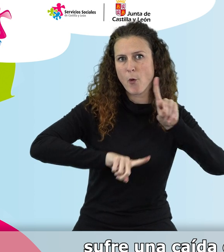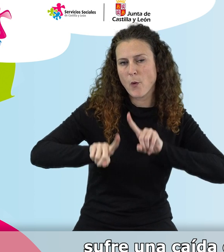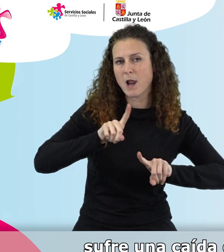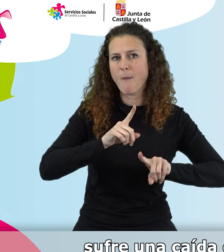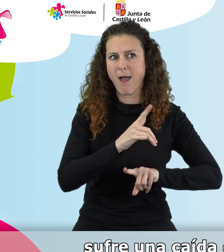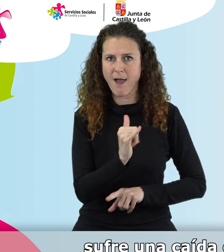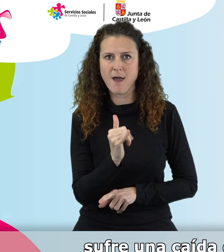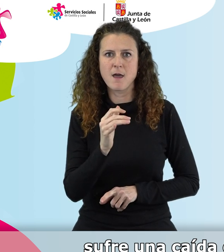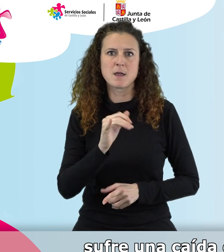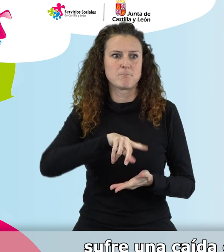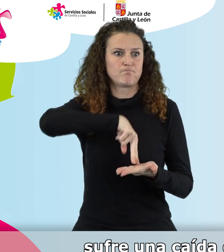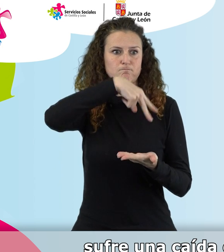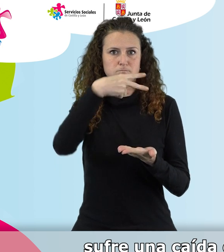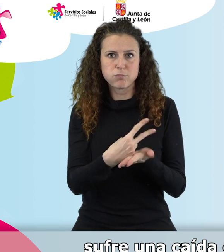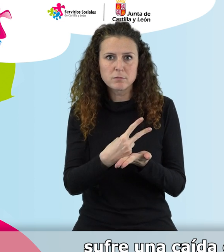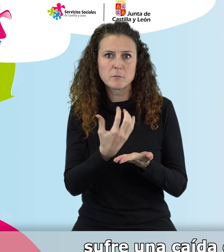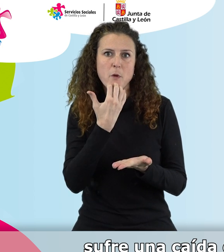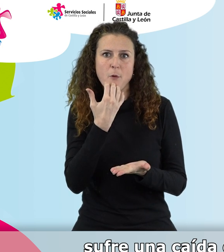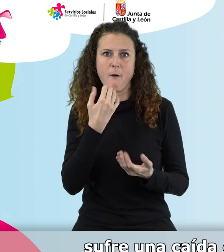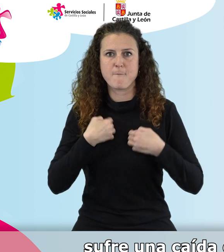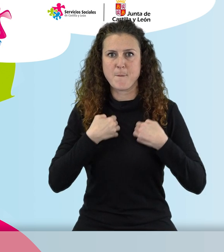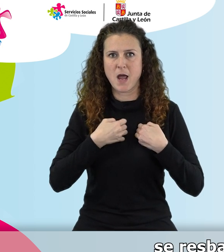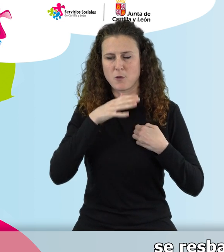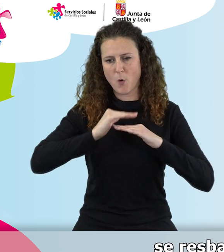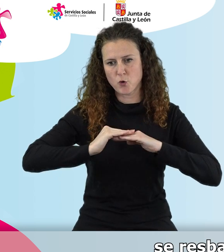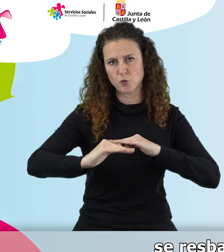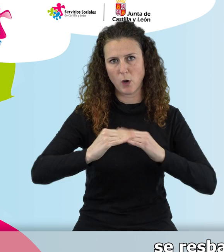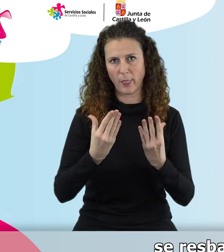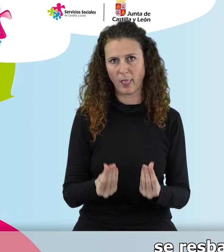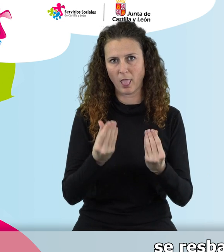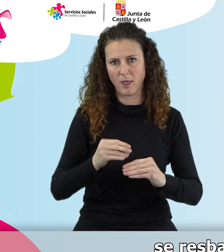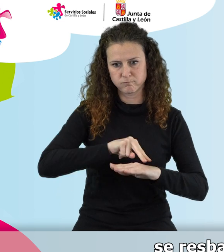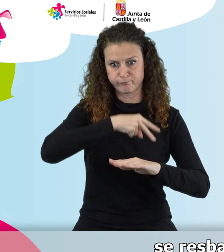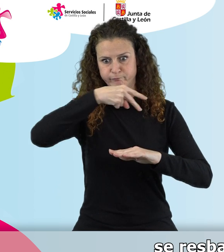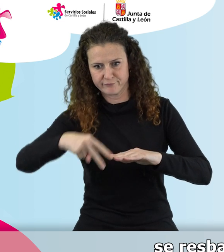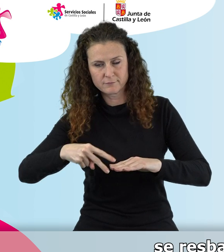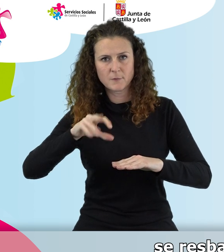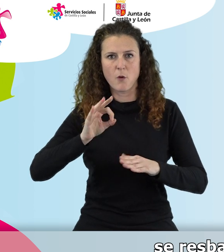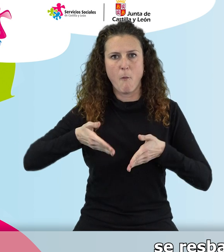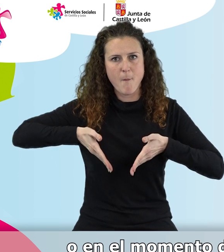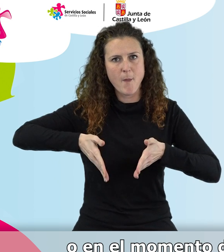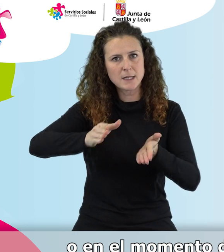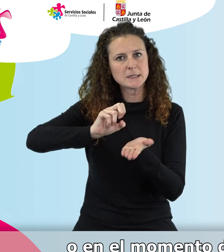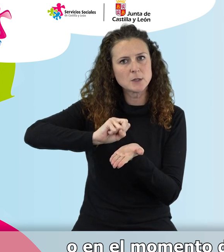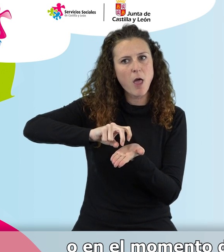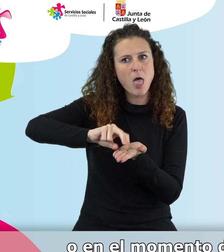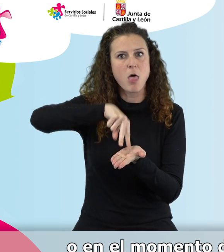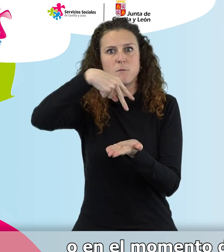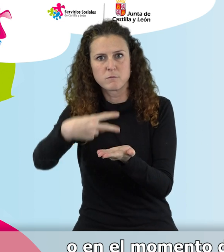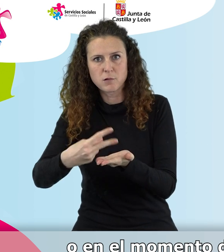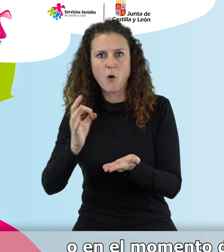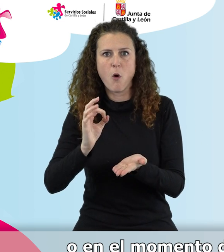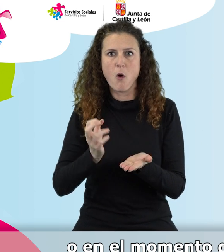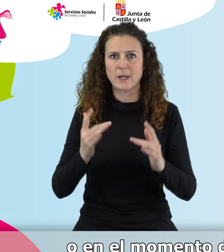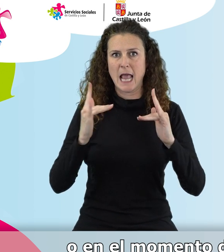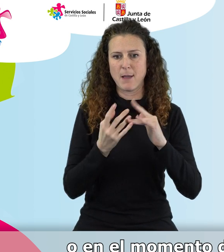sufre una caída en el baño, porque suelo está mojado, se resbala, un desplazamiento por el pasillo, en el momento de levantarse de